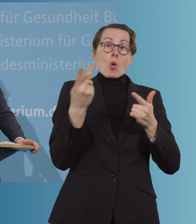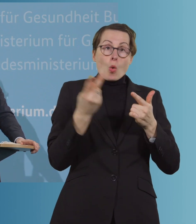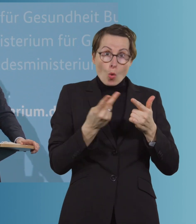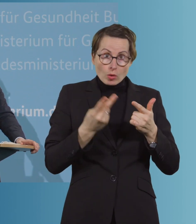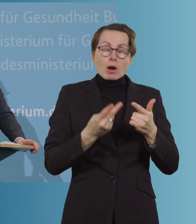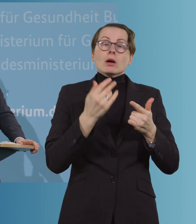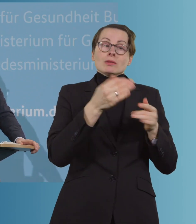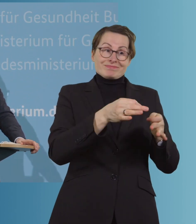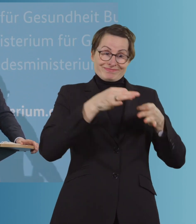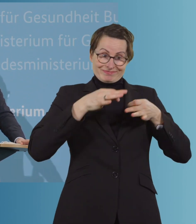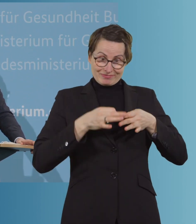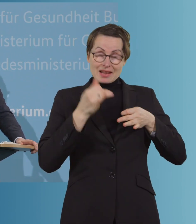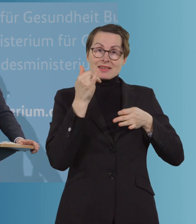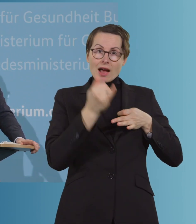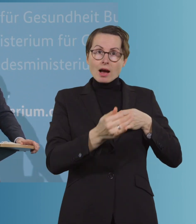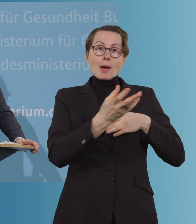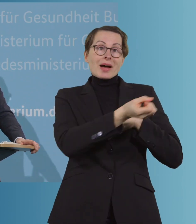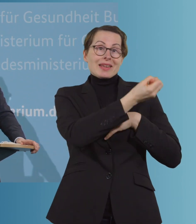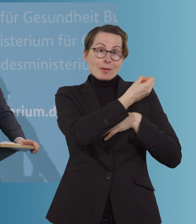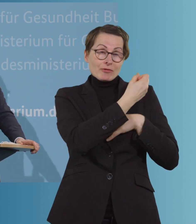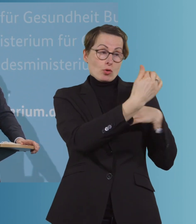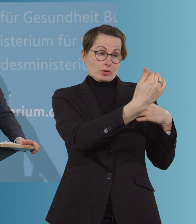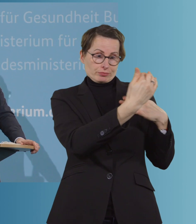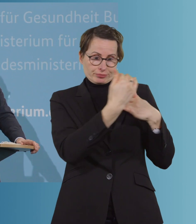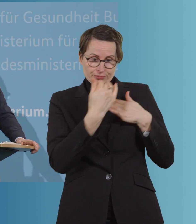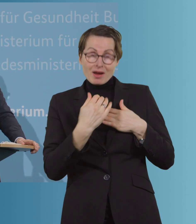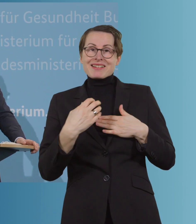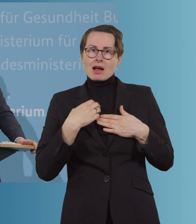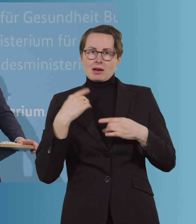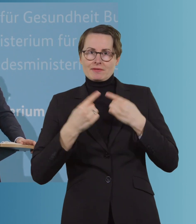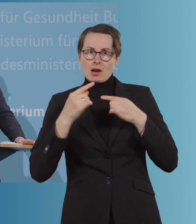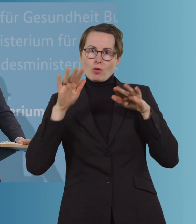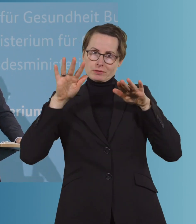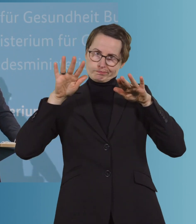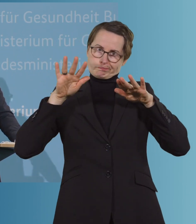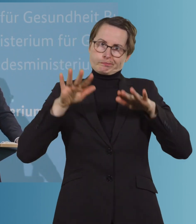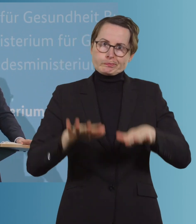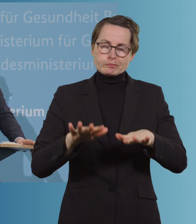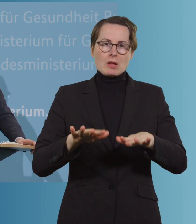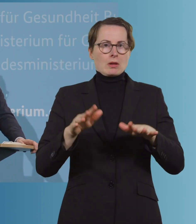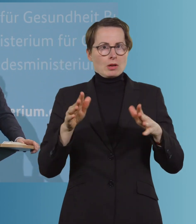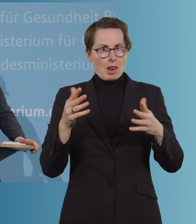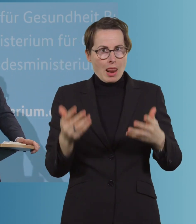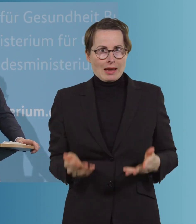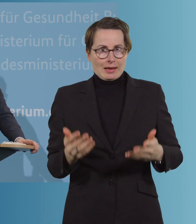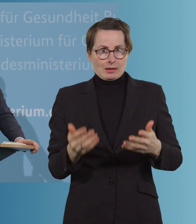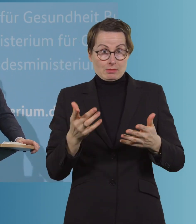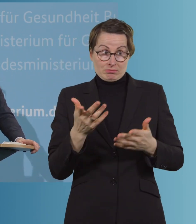das werden wir jetzt sehen in den nächsten Tagen, dann den Krankheitsverlauf abmildert und es hoffentlich keine schweren und